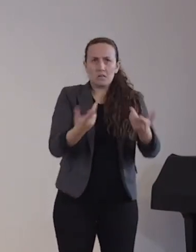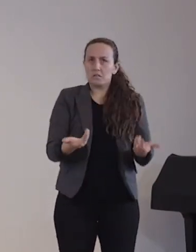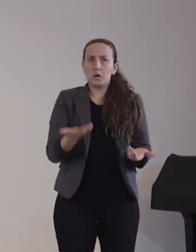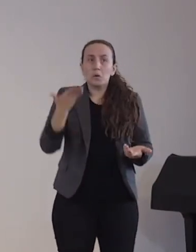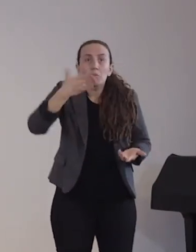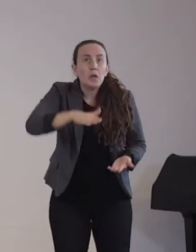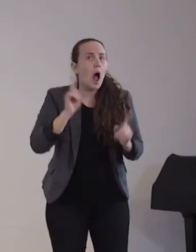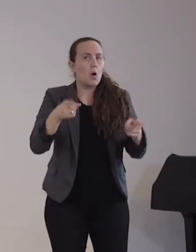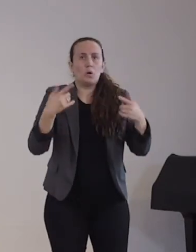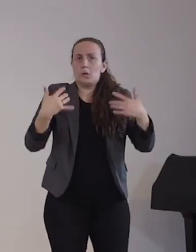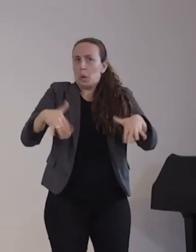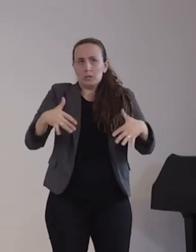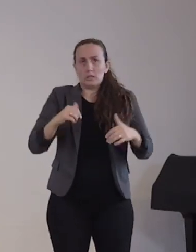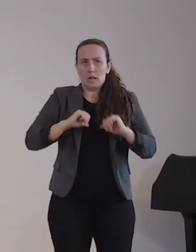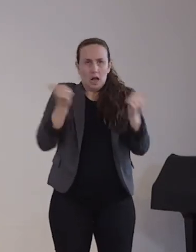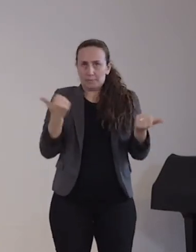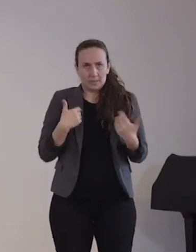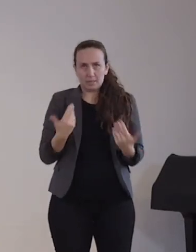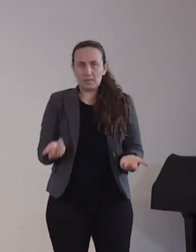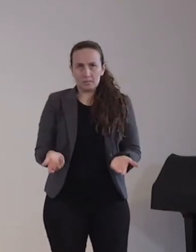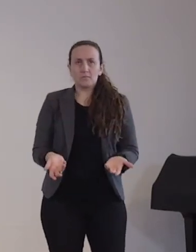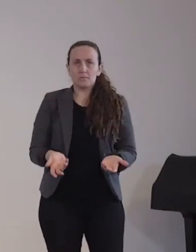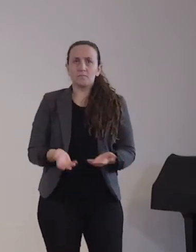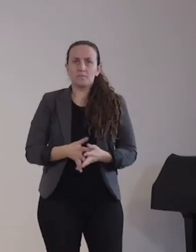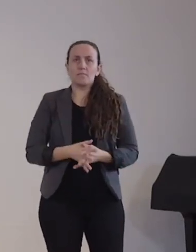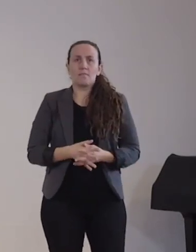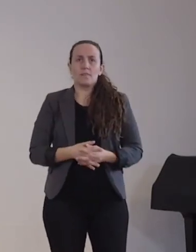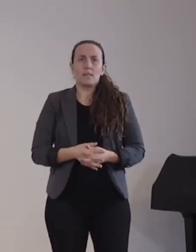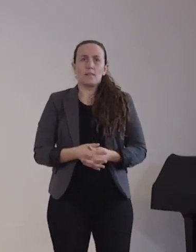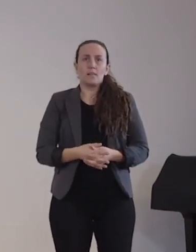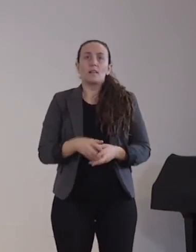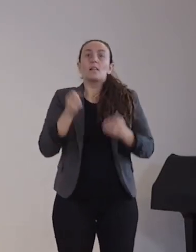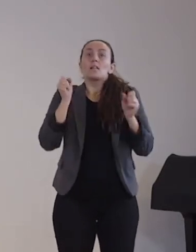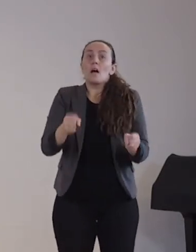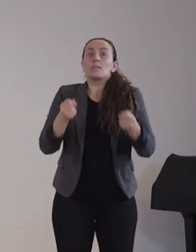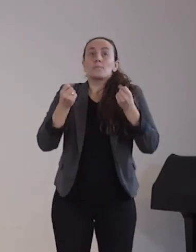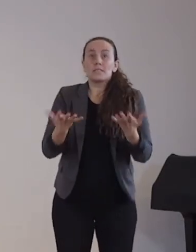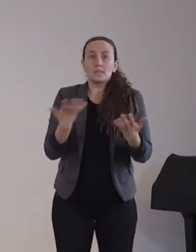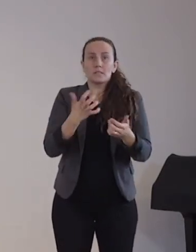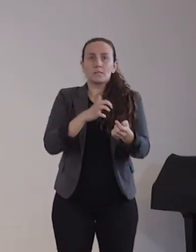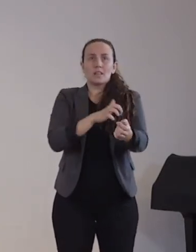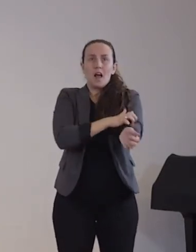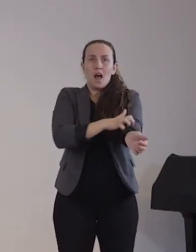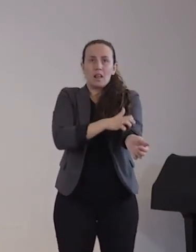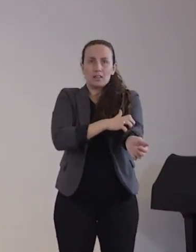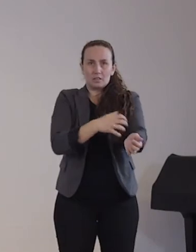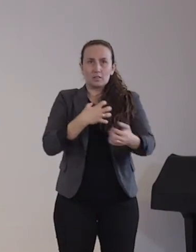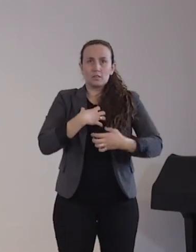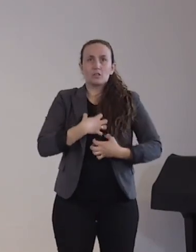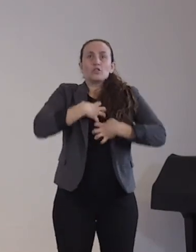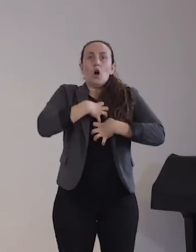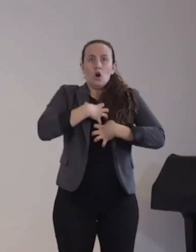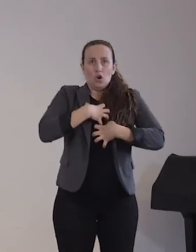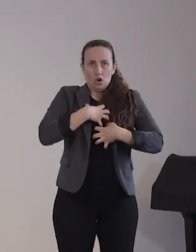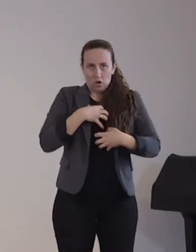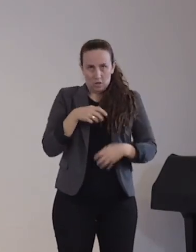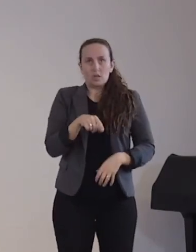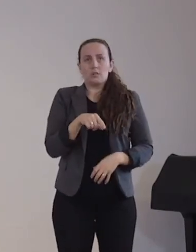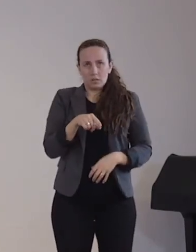in der Regel allergischen Schock an einer verlagten Schock ist möglich. Aber dem wird im Rahmen